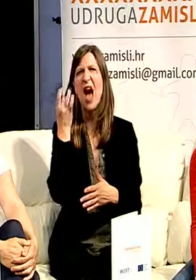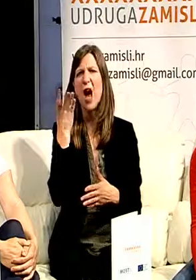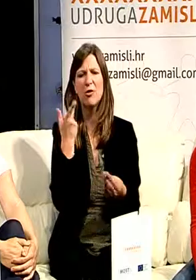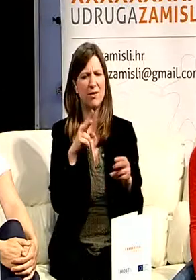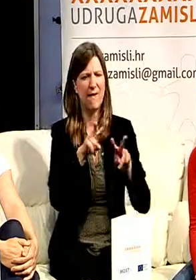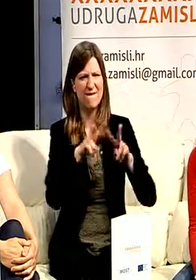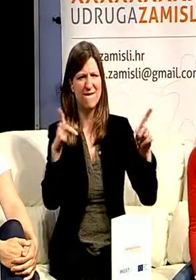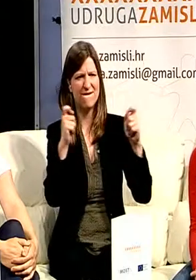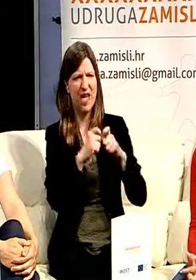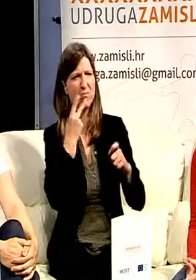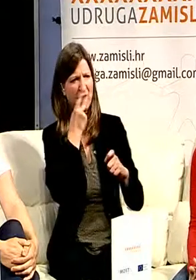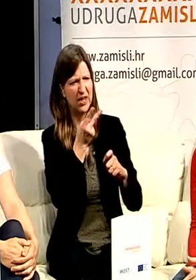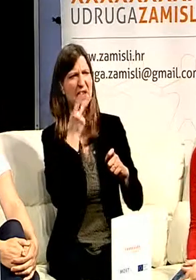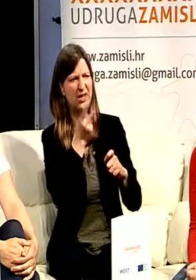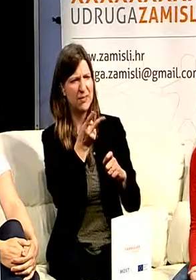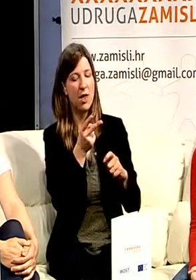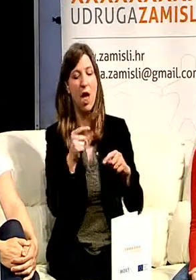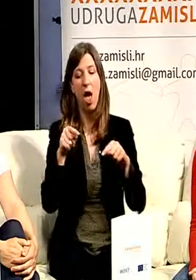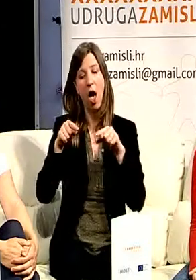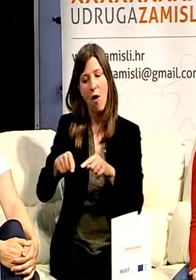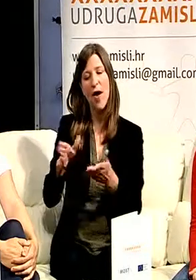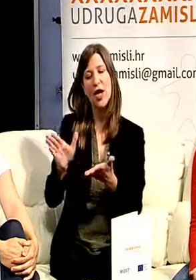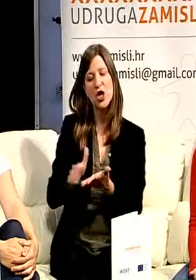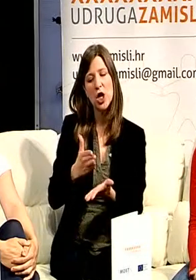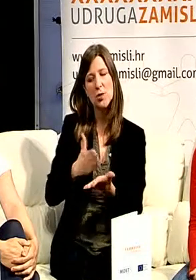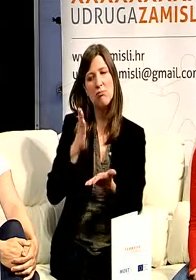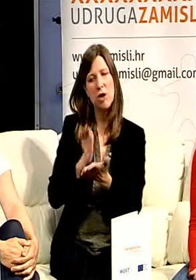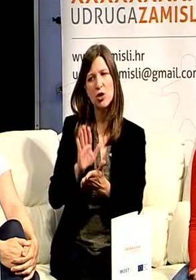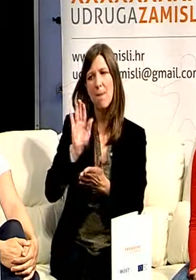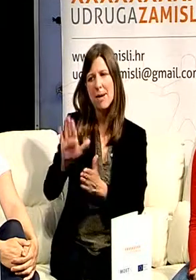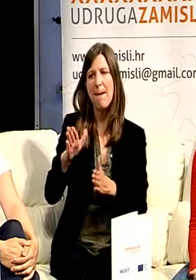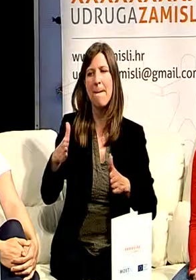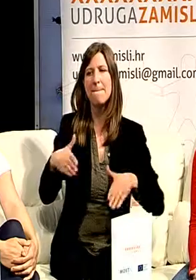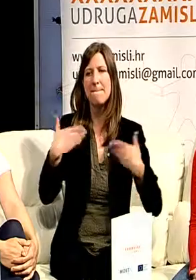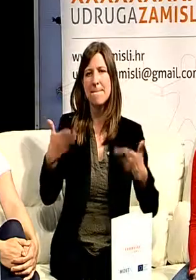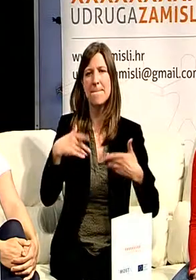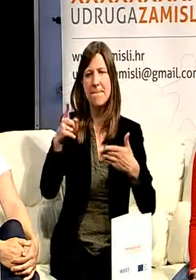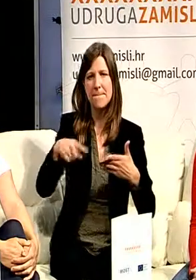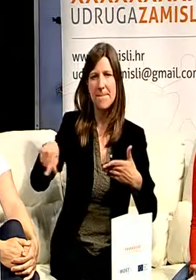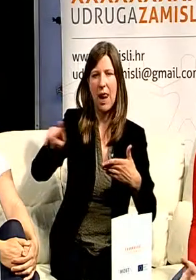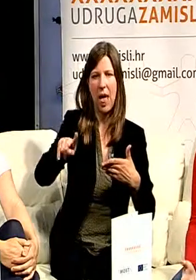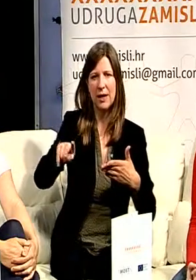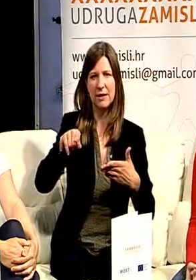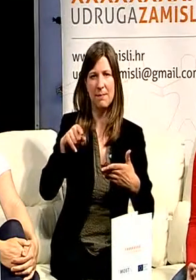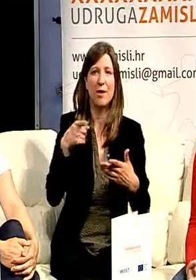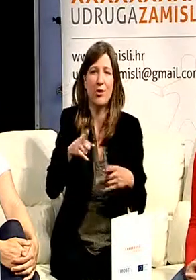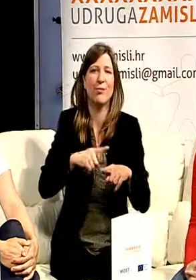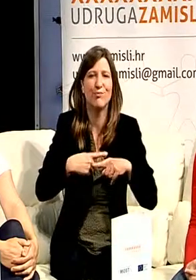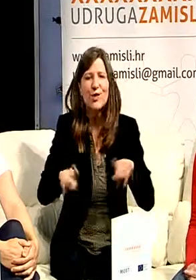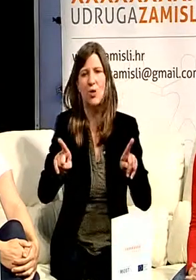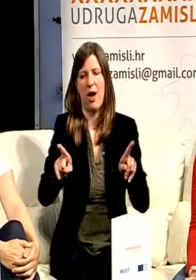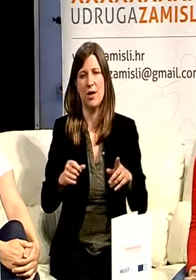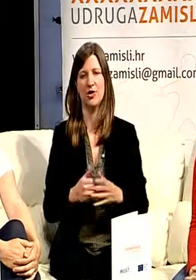portalima, ali s obzirom da je ovo baš časopis za mlade i da su oni ciljna skupina, to je puno drugačije.